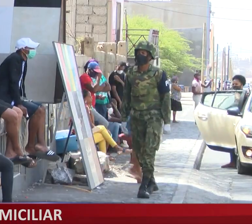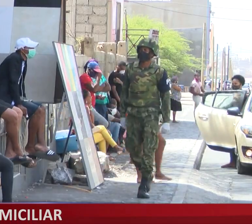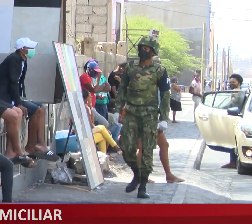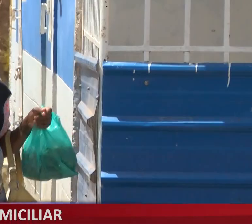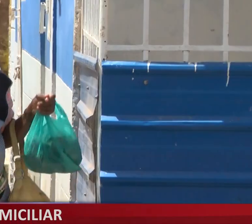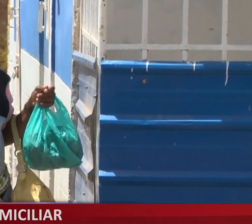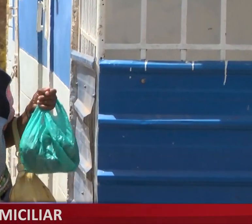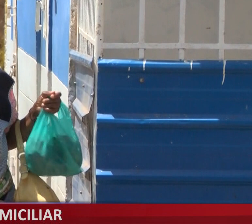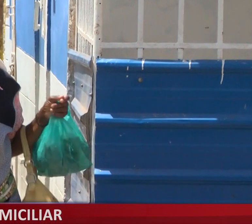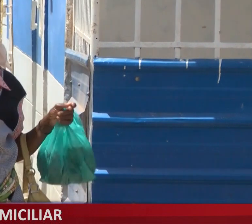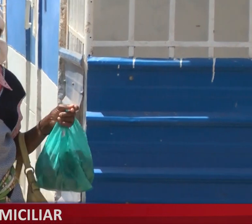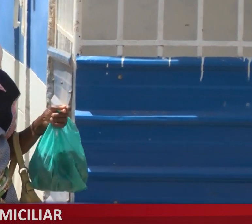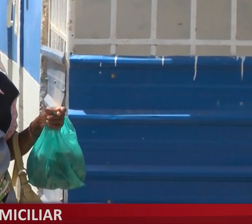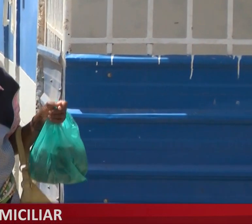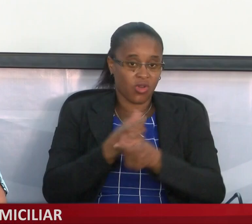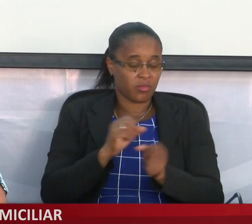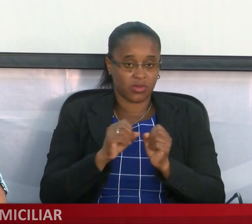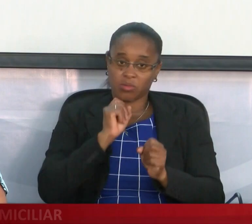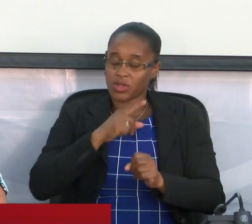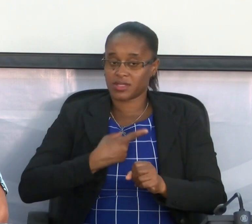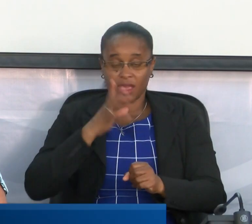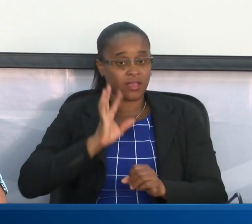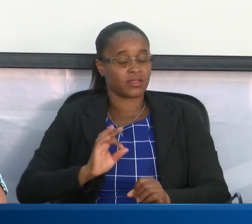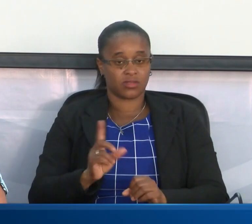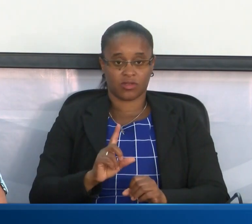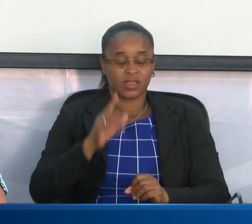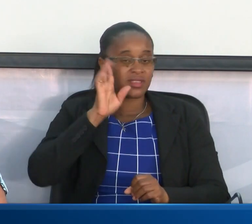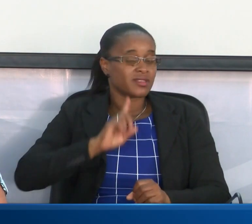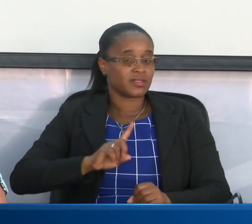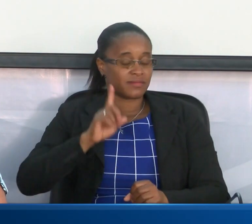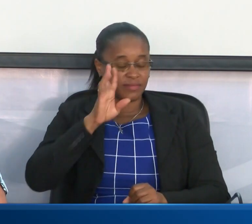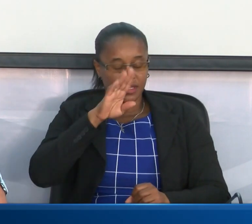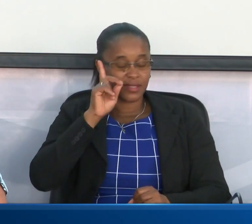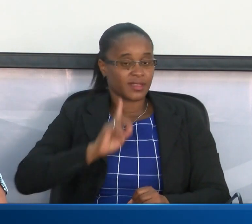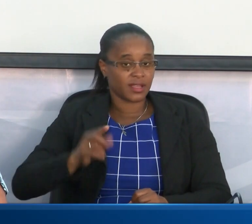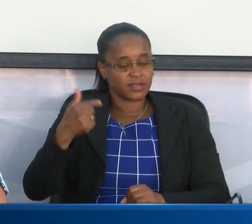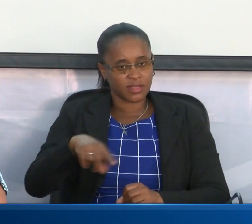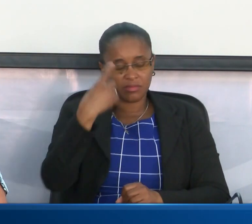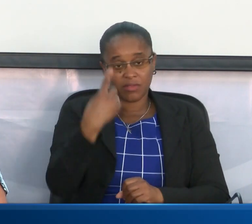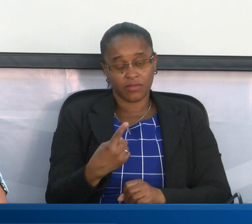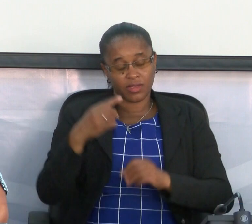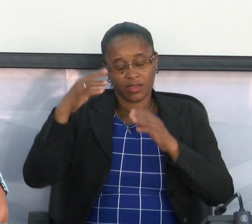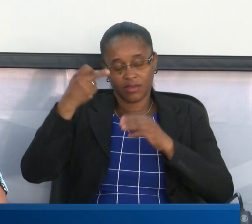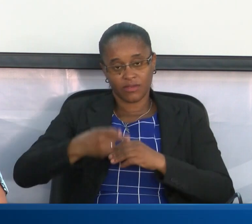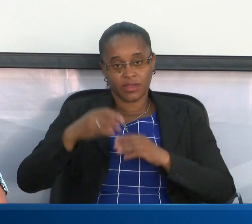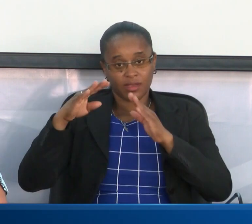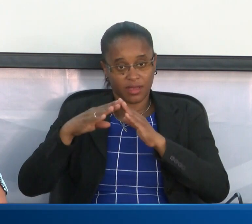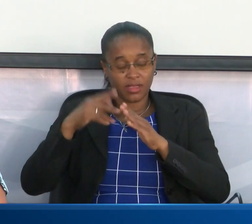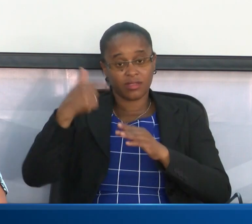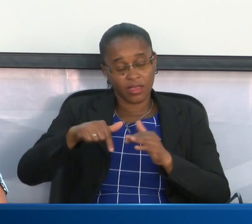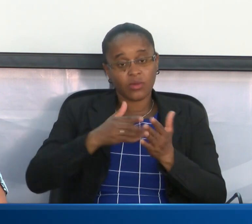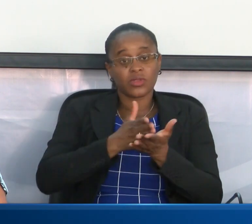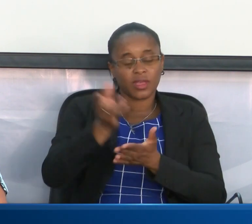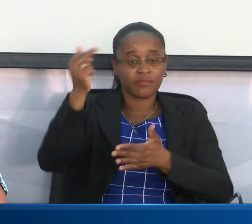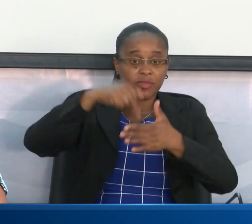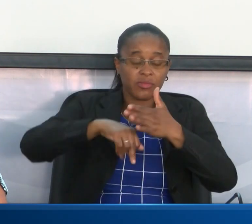compras. Não pode ser assim. Se ela está em isolamento domiciliar, ela tem que continuar dentro de casa. Mesmo, por exemplo, aquelas pessoas que